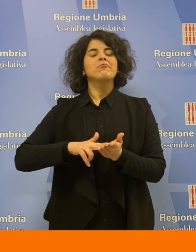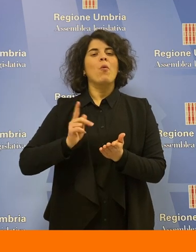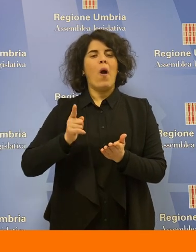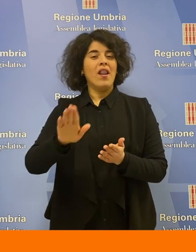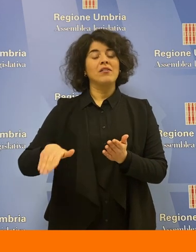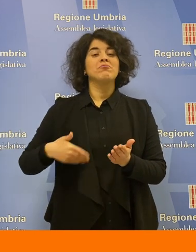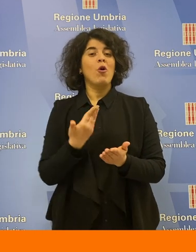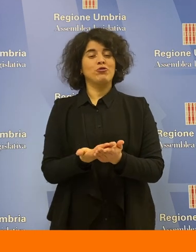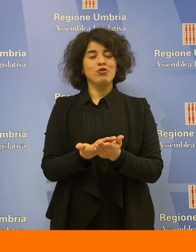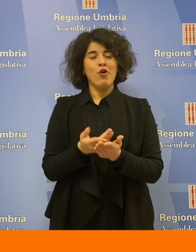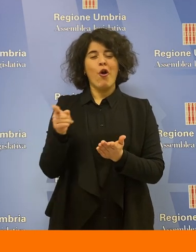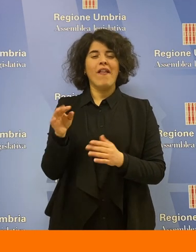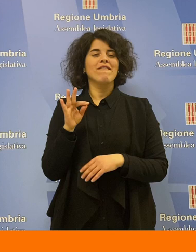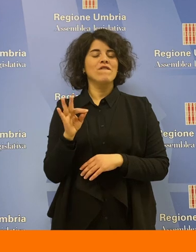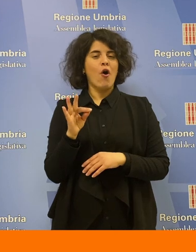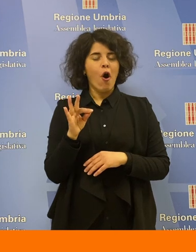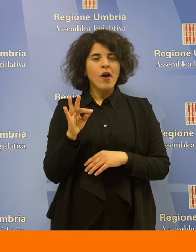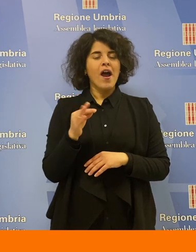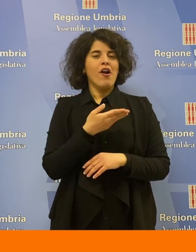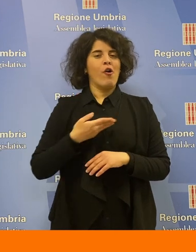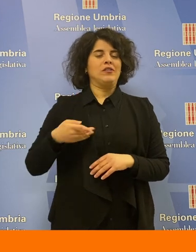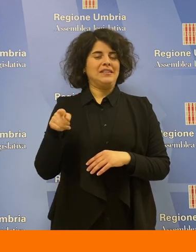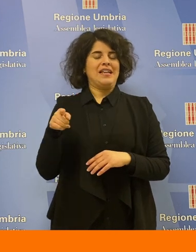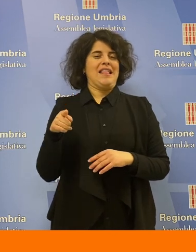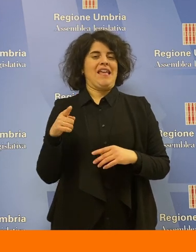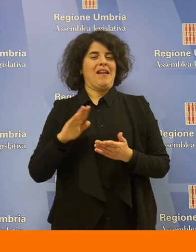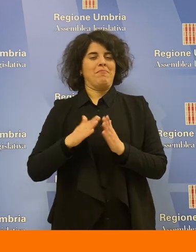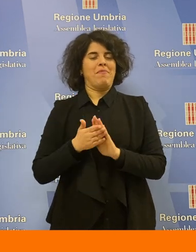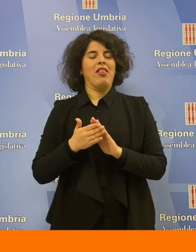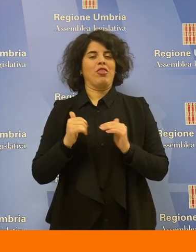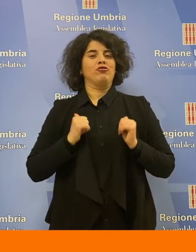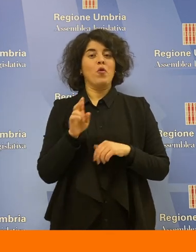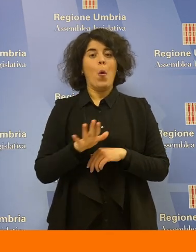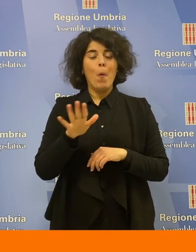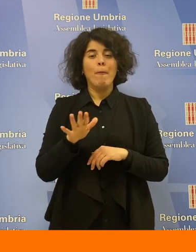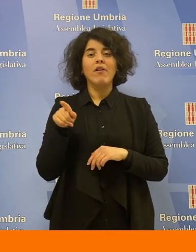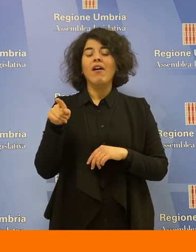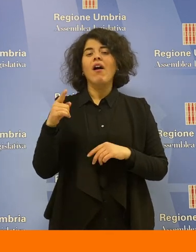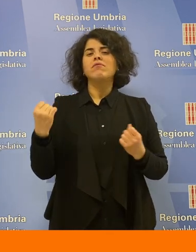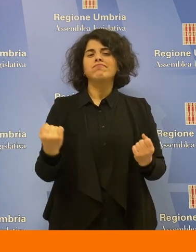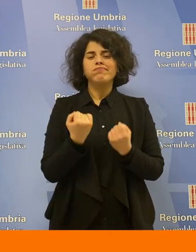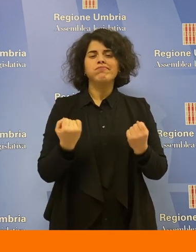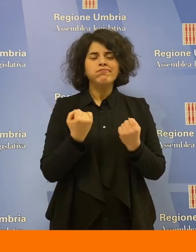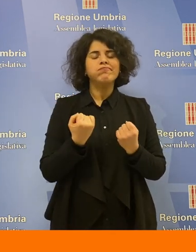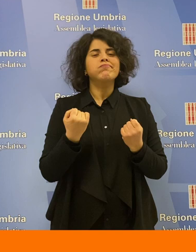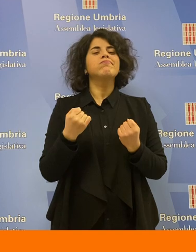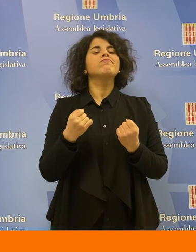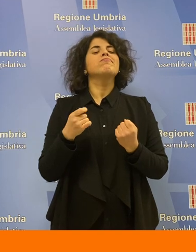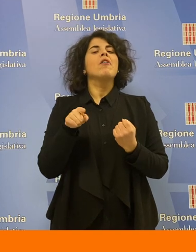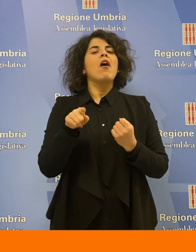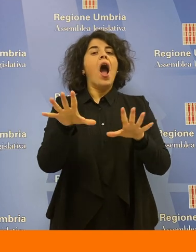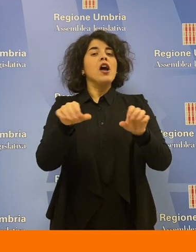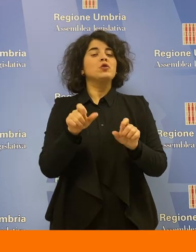presentata in aula dal consigliere Andrea Fora, patto civico per l'Umbria, che mira a promuovere l'assunzione degli